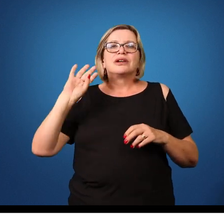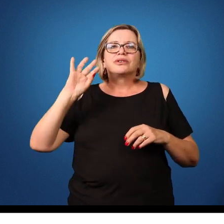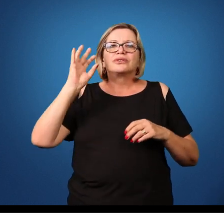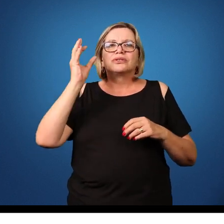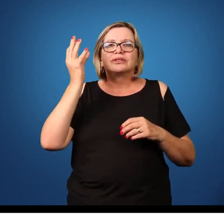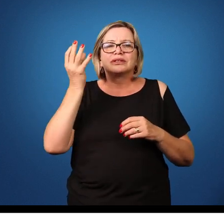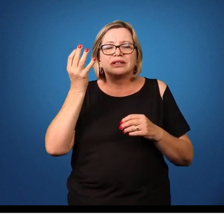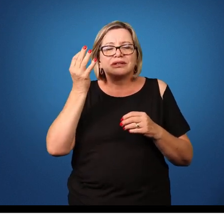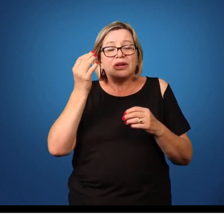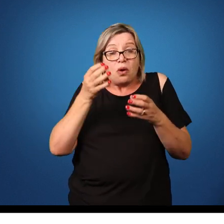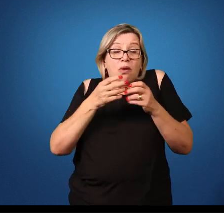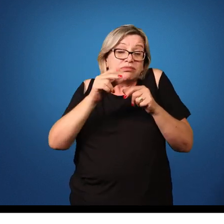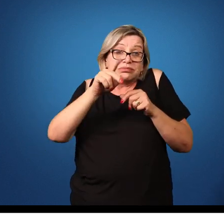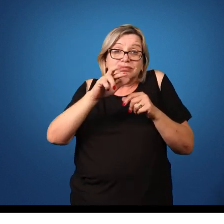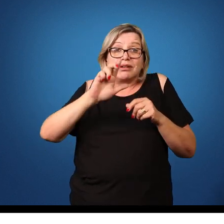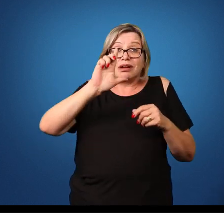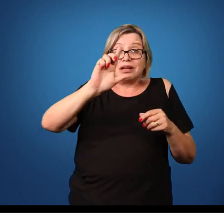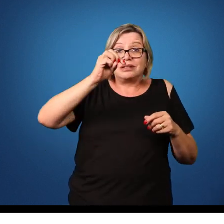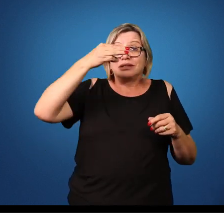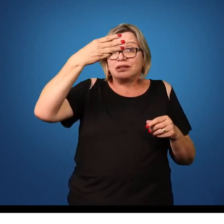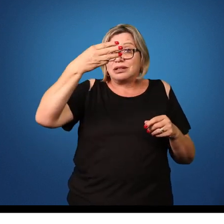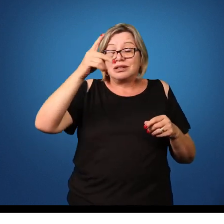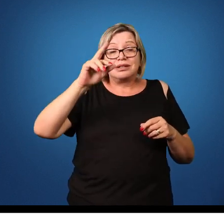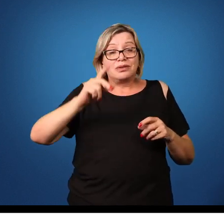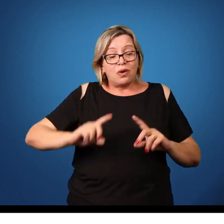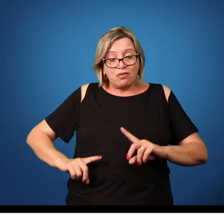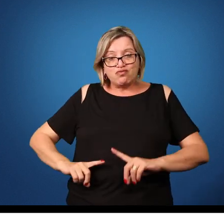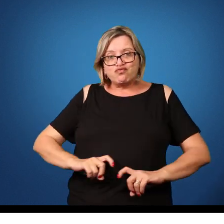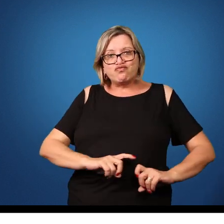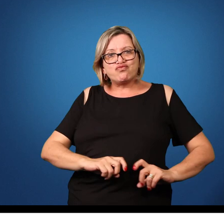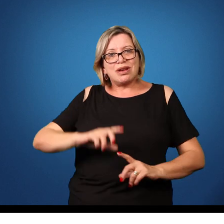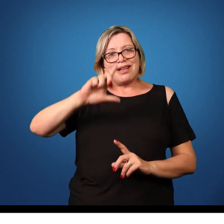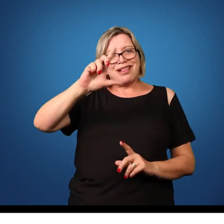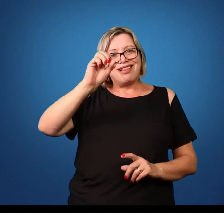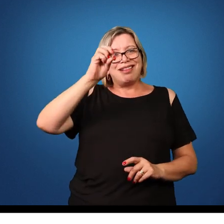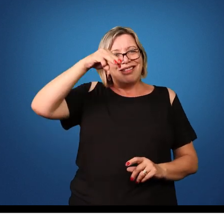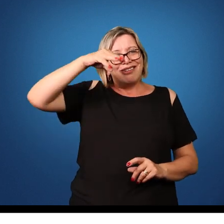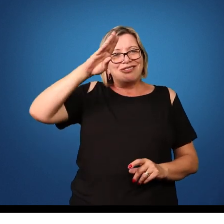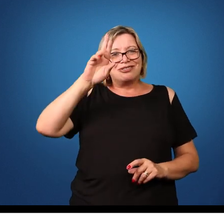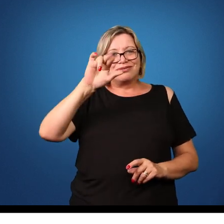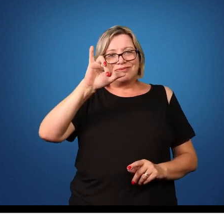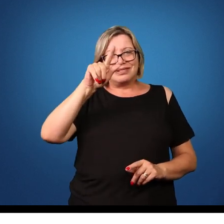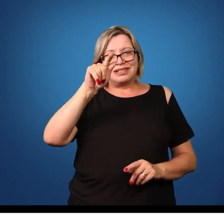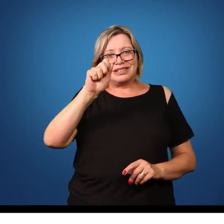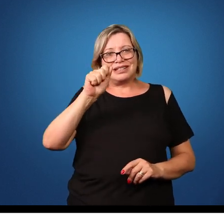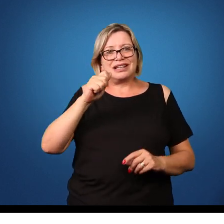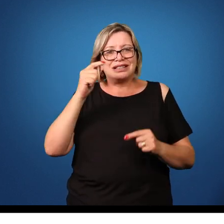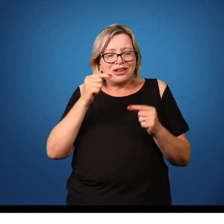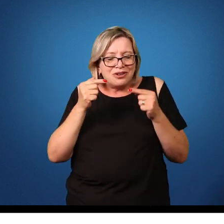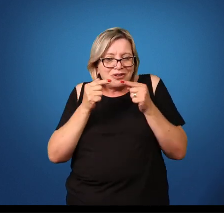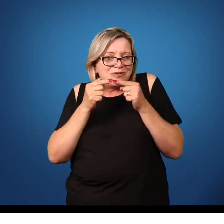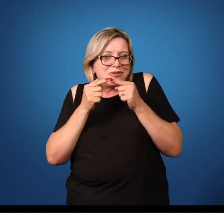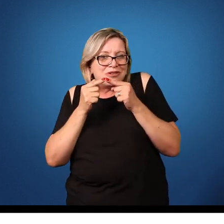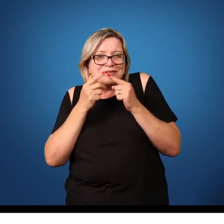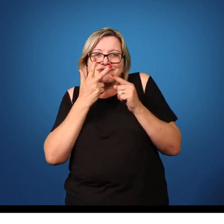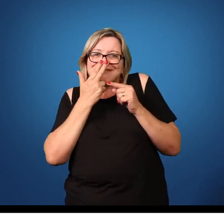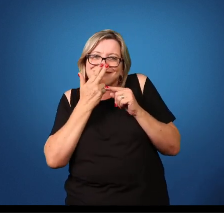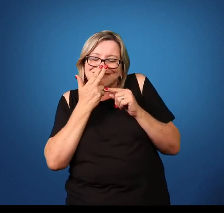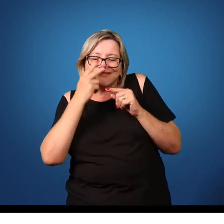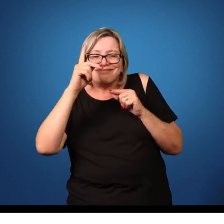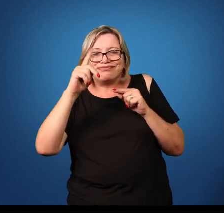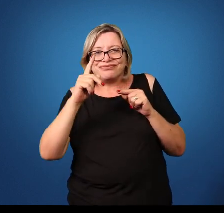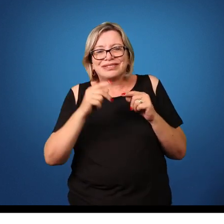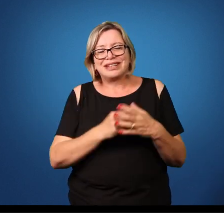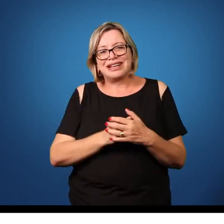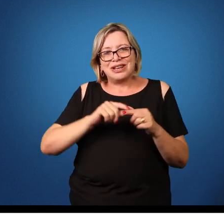com larva 3, muito semelhante da lombriga. Então é um indício que existe essa relação, essa semelhança aí nos